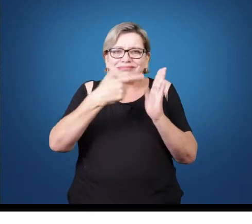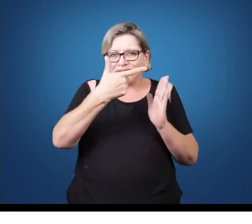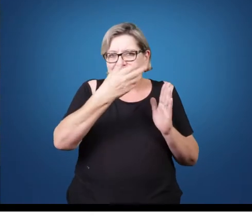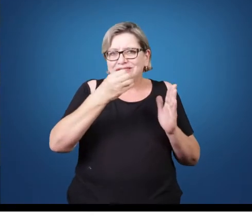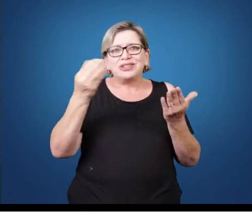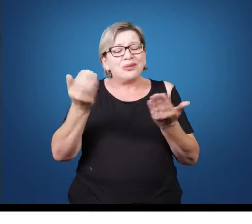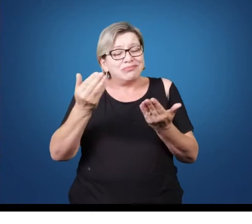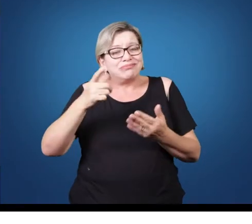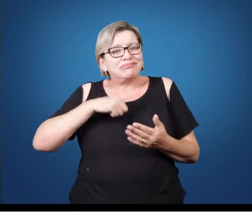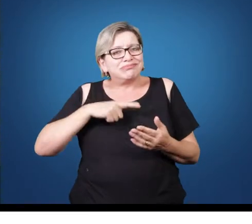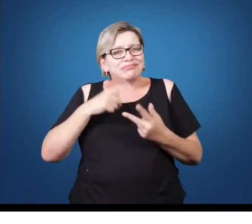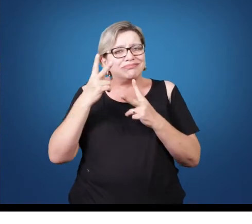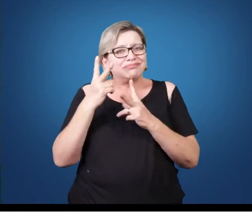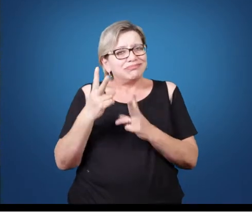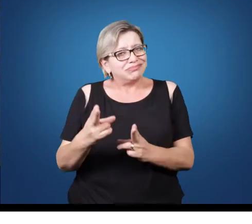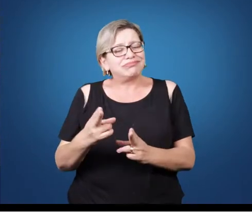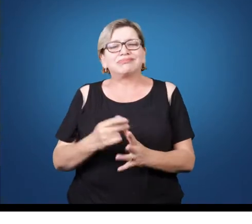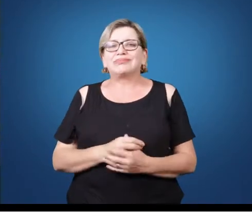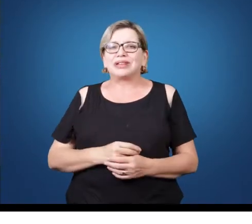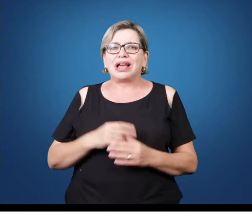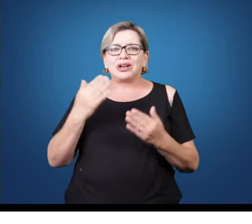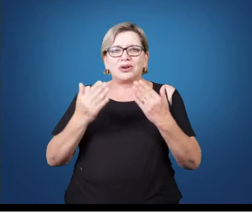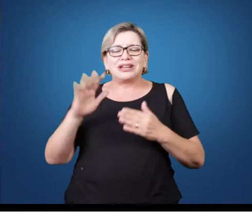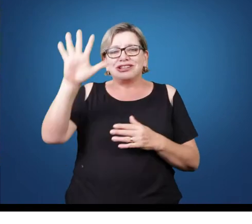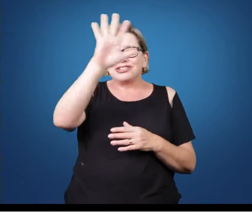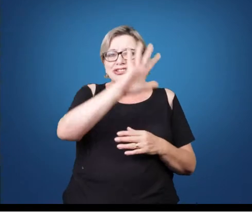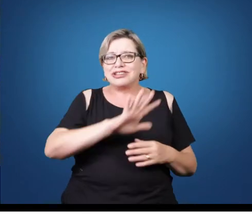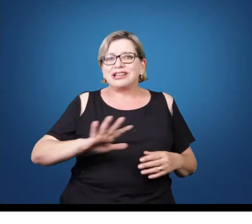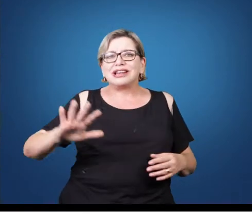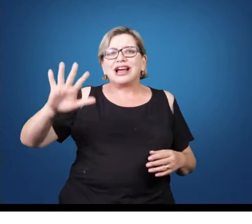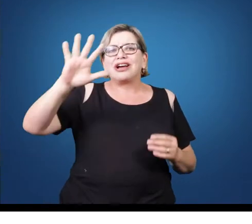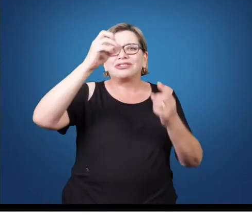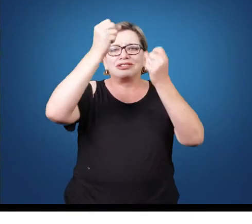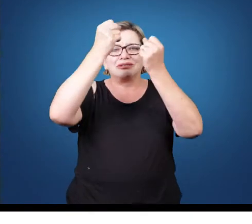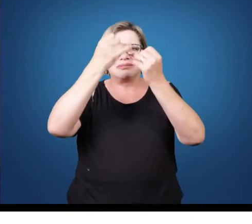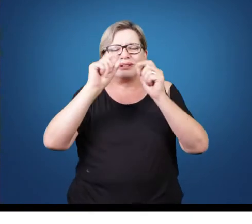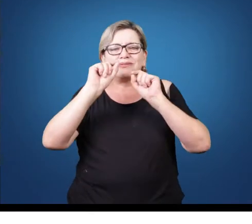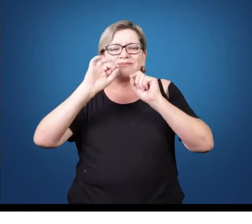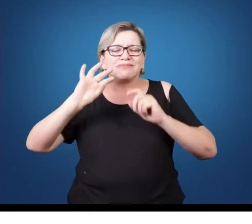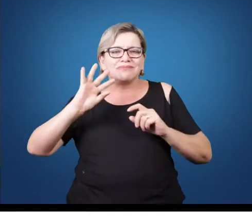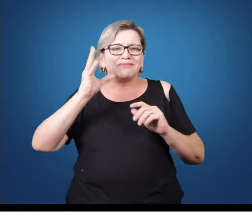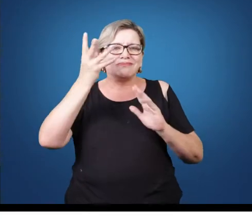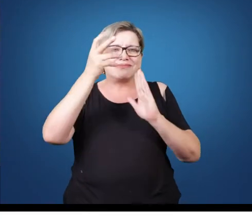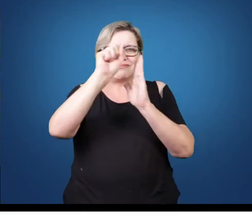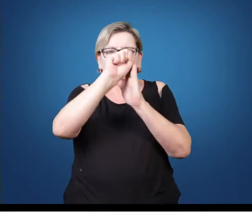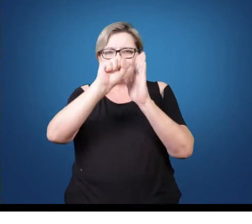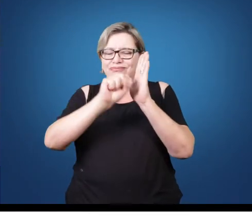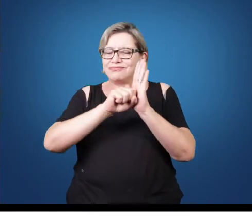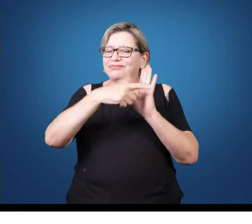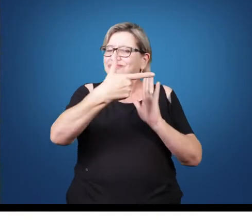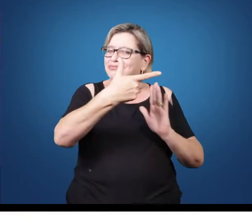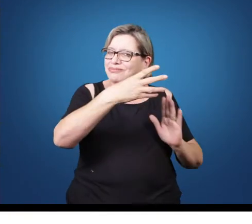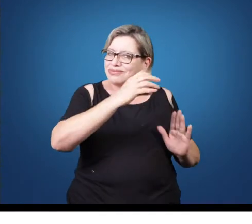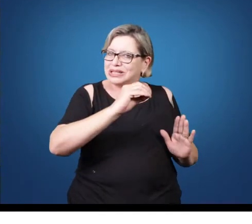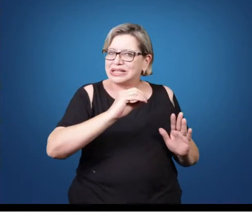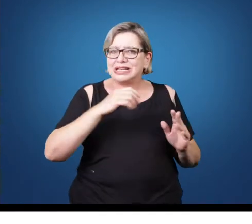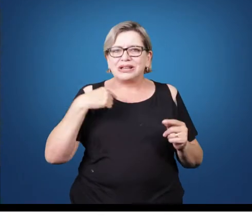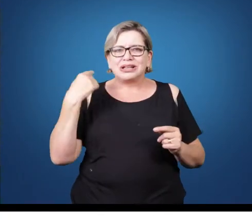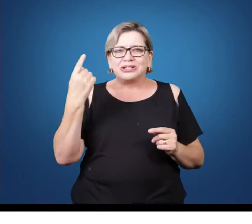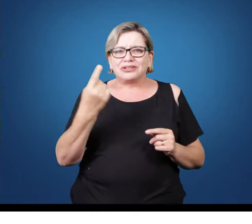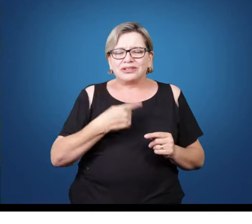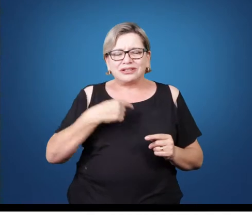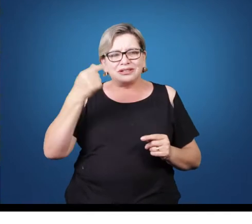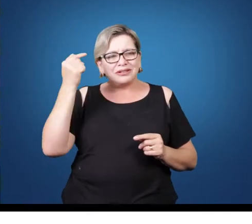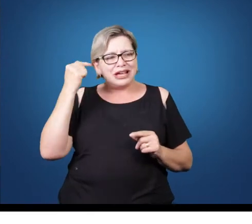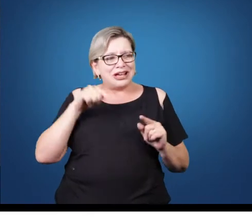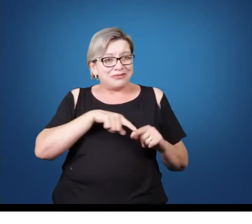é pouco conhecida. Então vamos tentar falar de maneira geral sobre o que produziu-se nessa época e para a gente poder, sei lá, criar